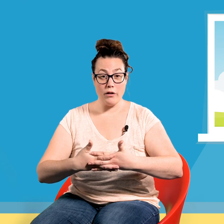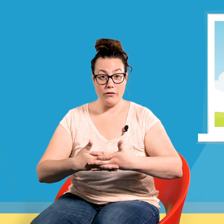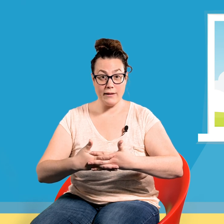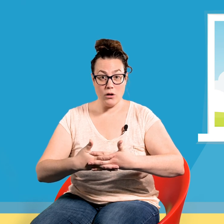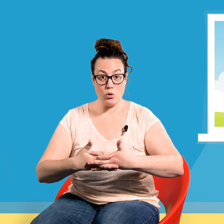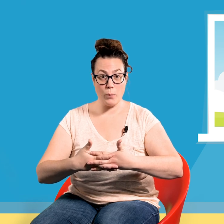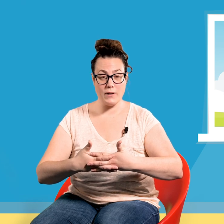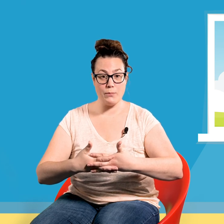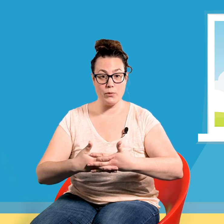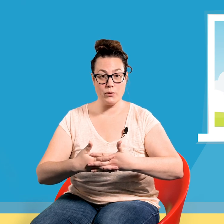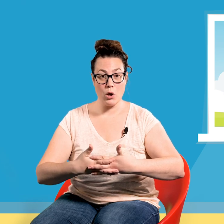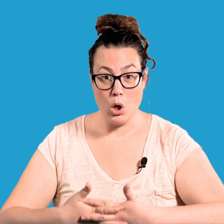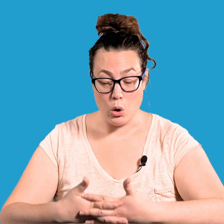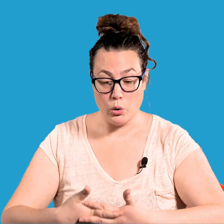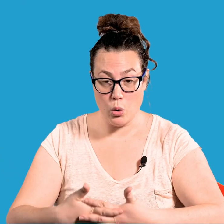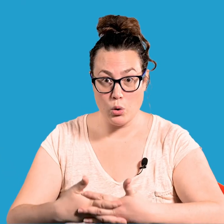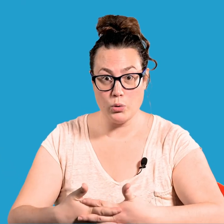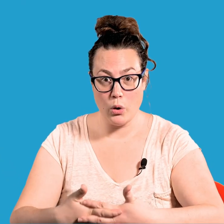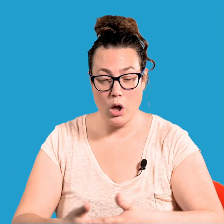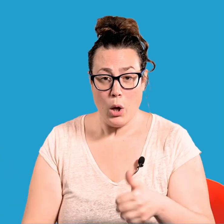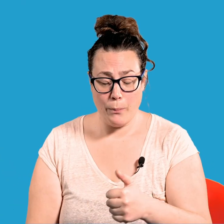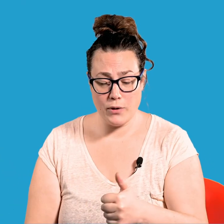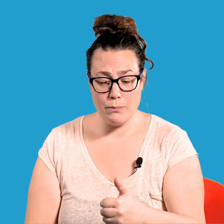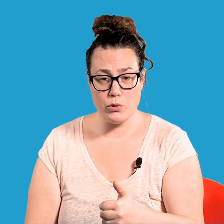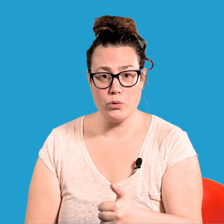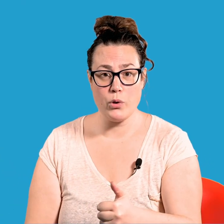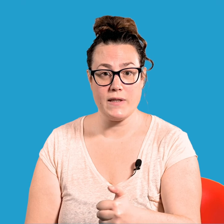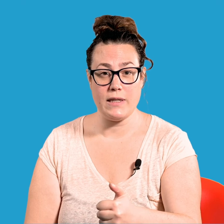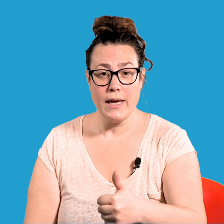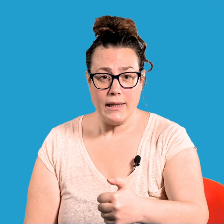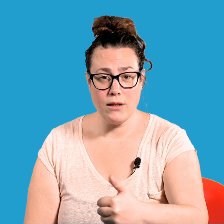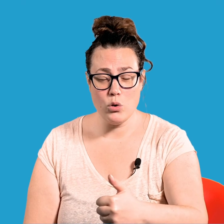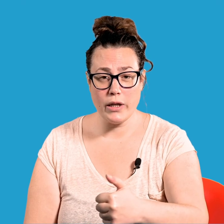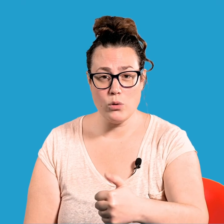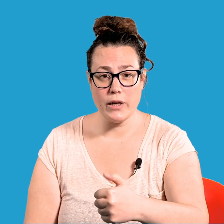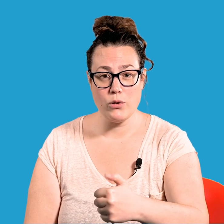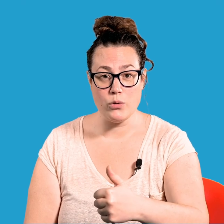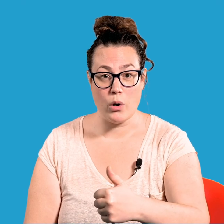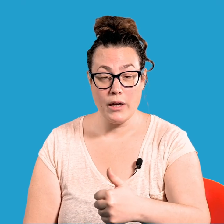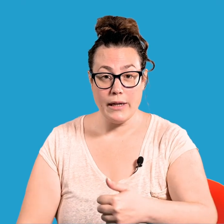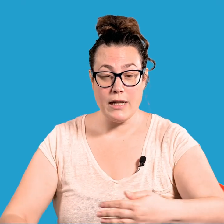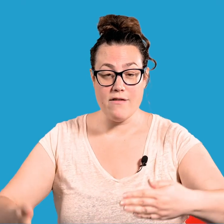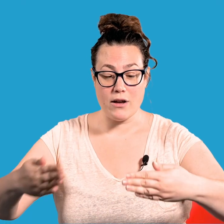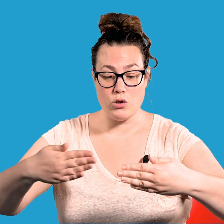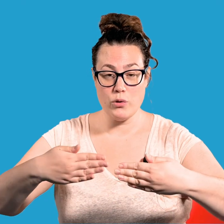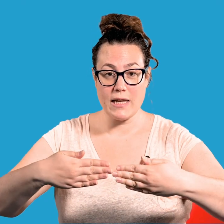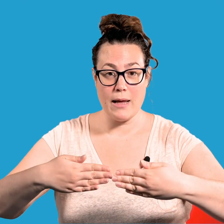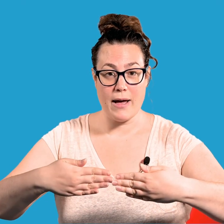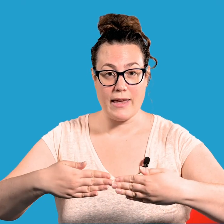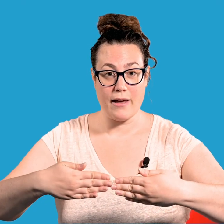Vite ! Cours petit pouce ! Le taureau court. Petit pouce court aussi. Il court, il court, il court. Il va jusqu'à la barrière.